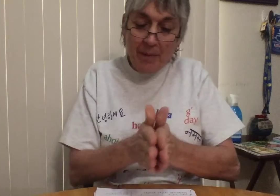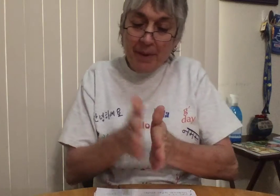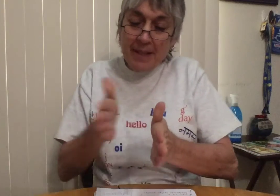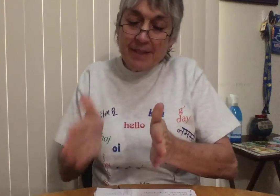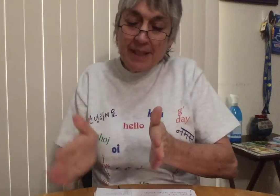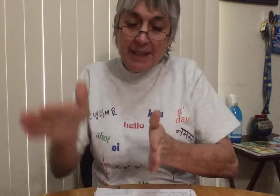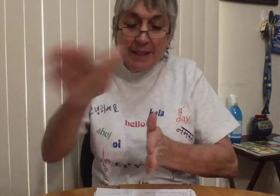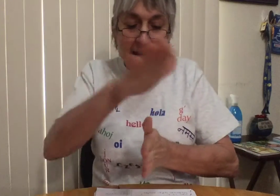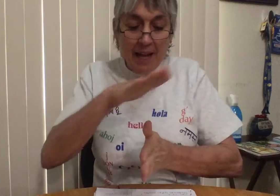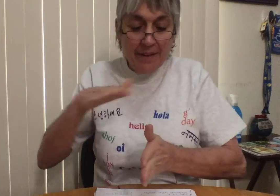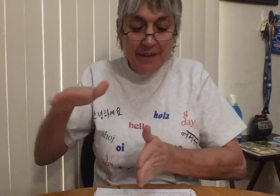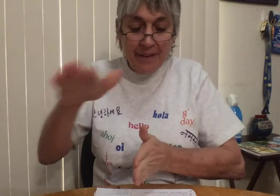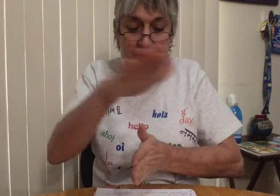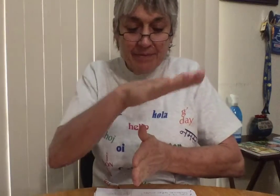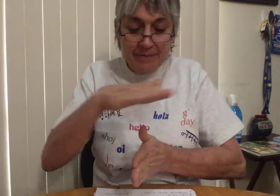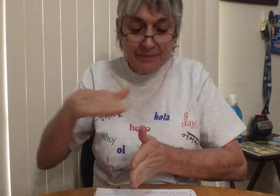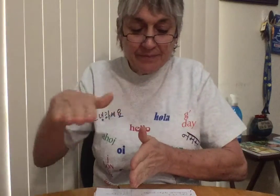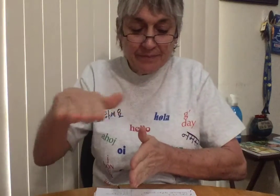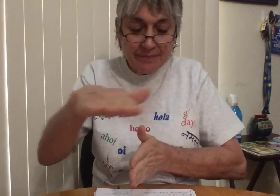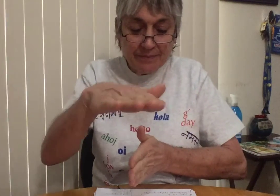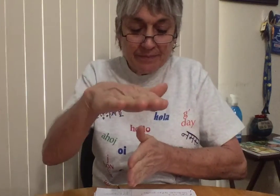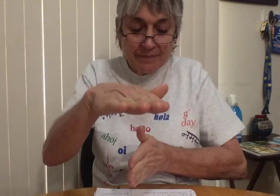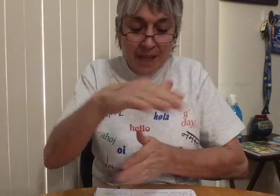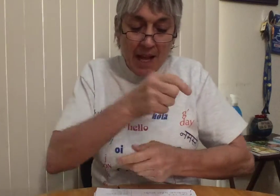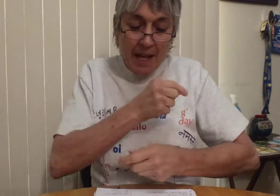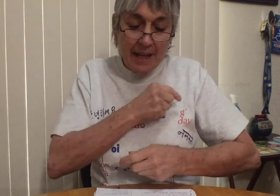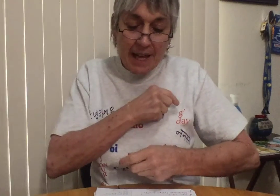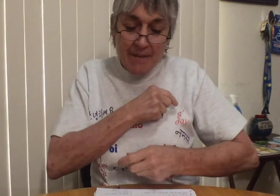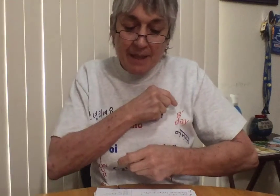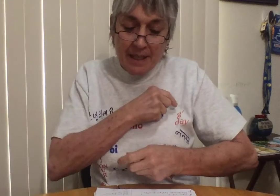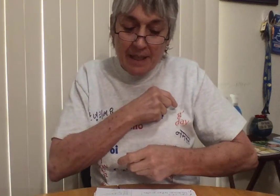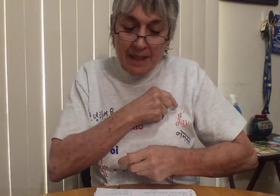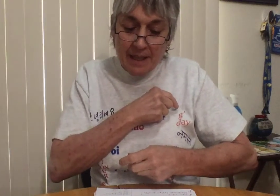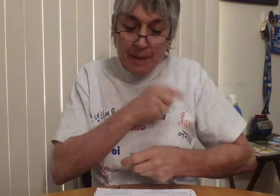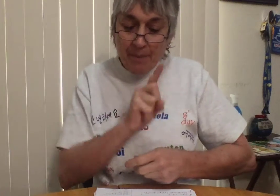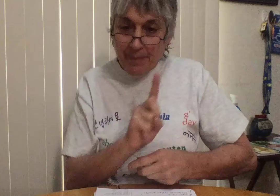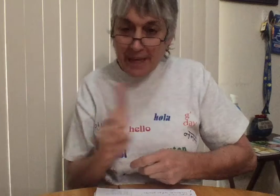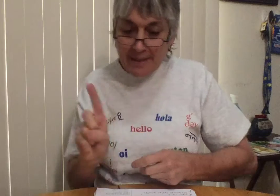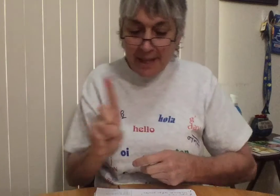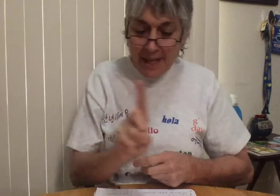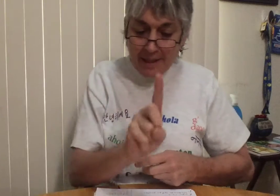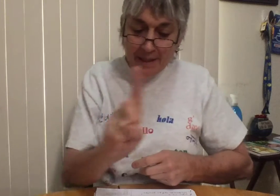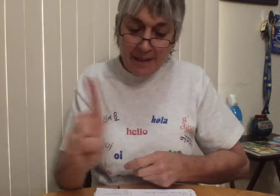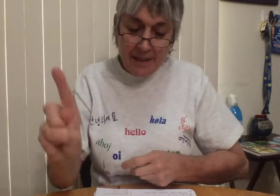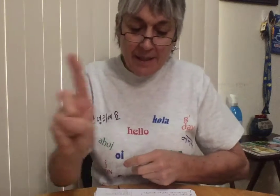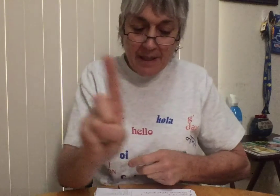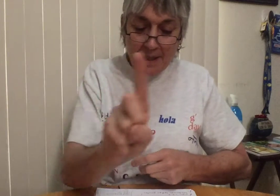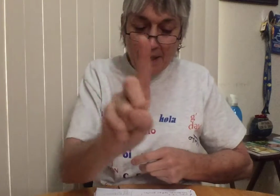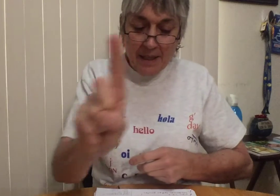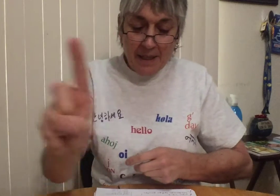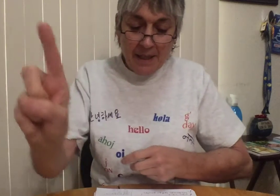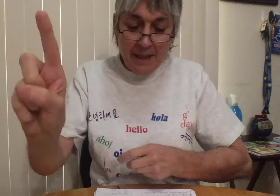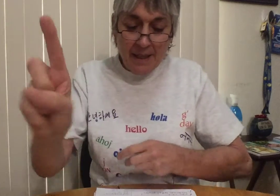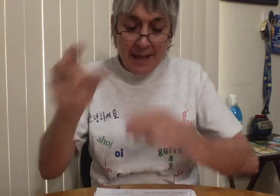vecindad. Gaby pasa las